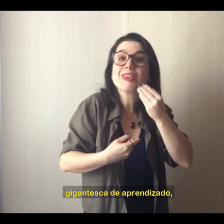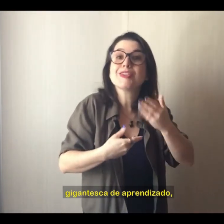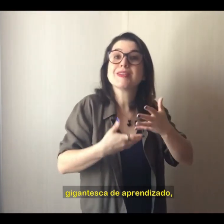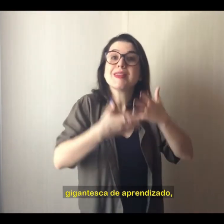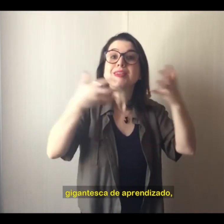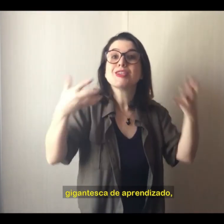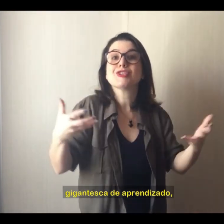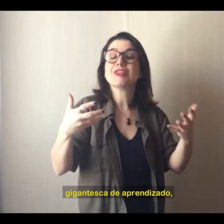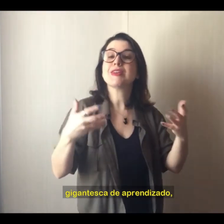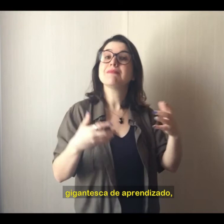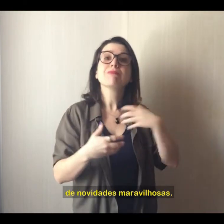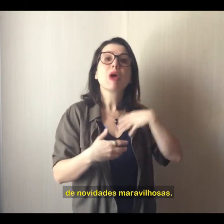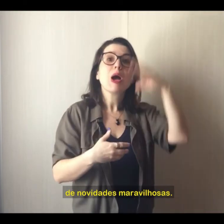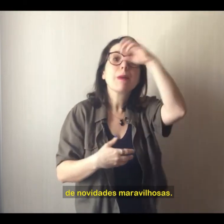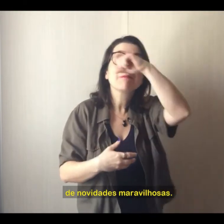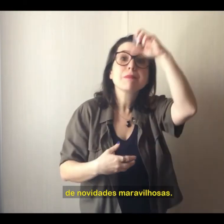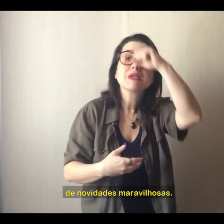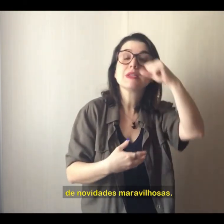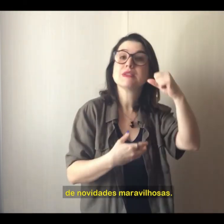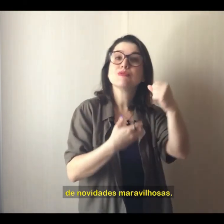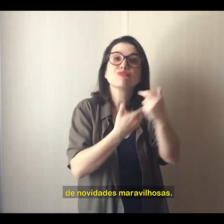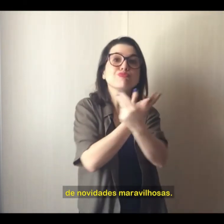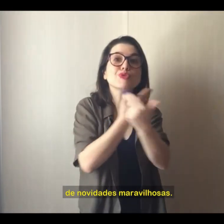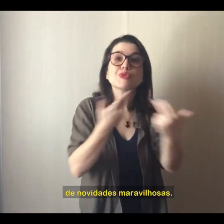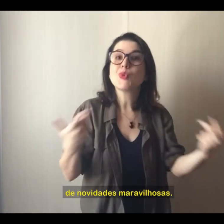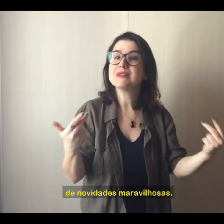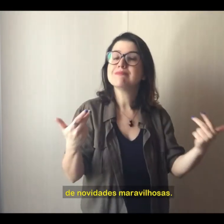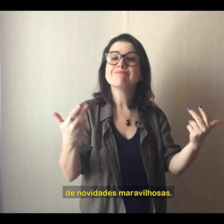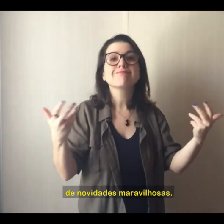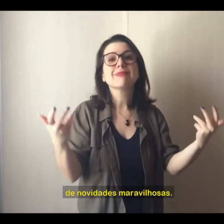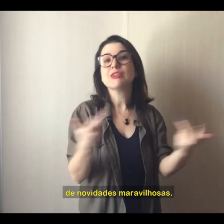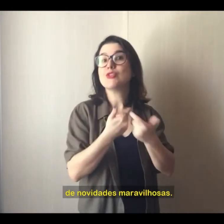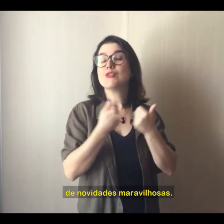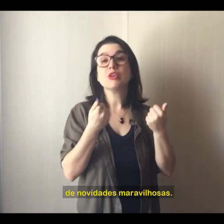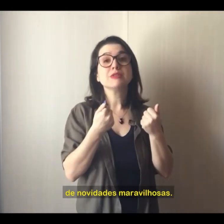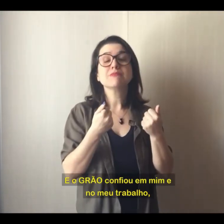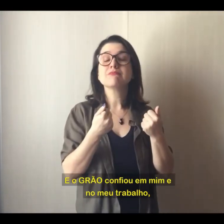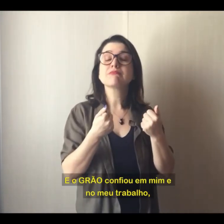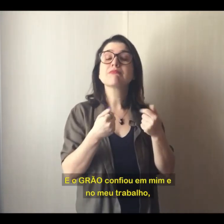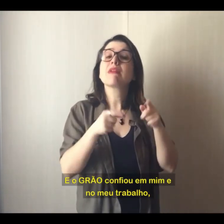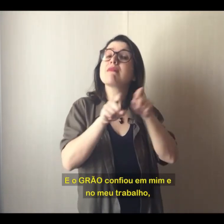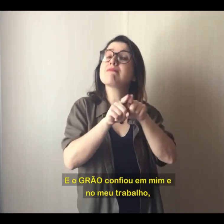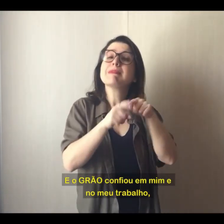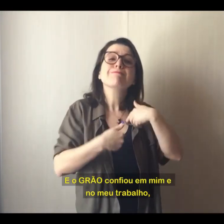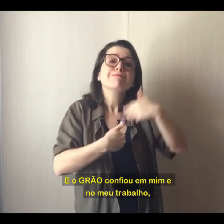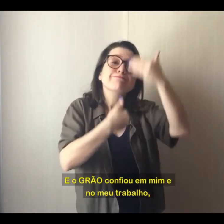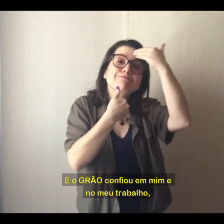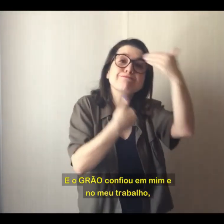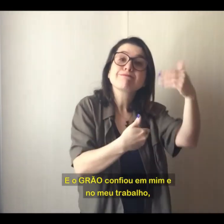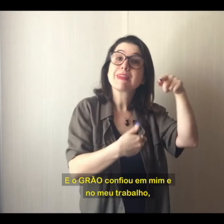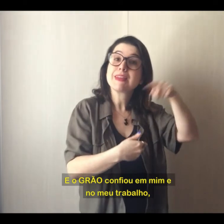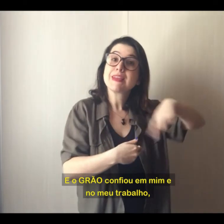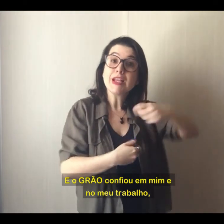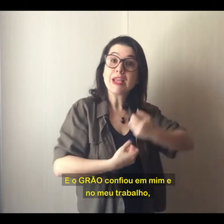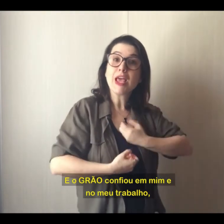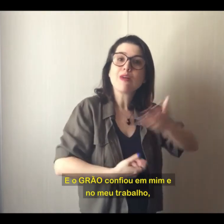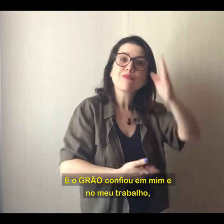aprendizado, de novidades maravilhosas. E o grão confiou em mim e no meu